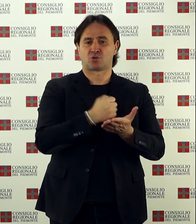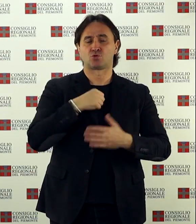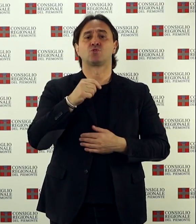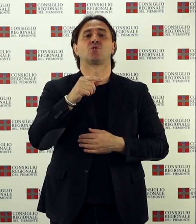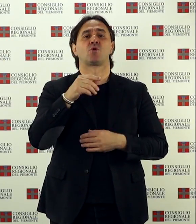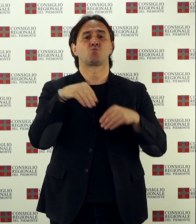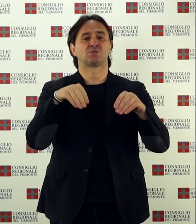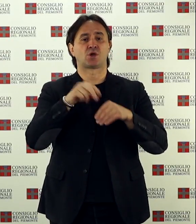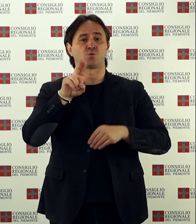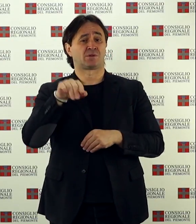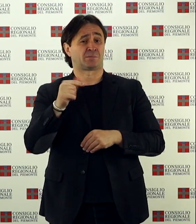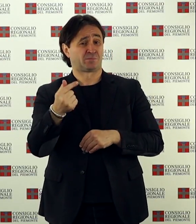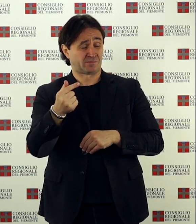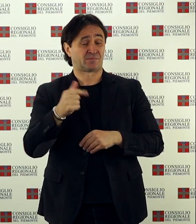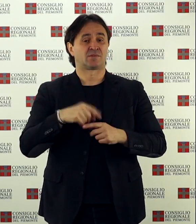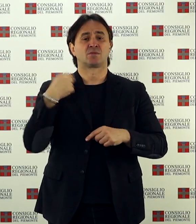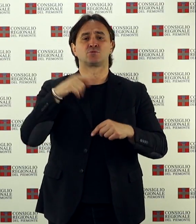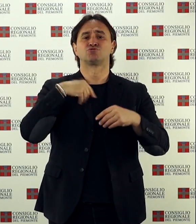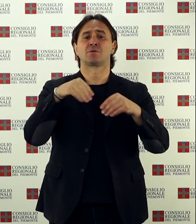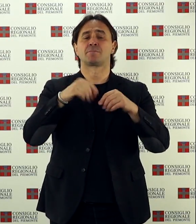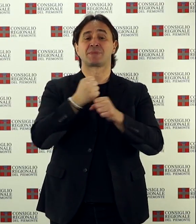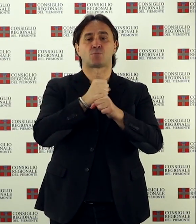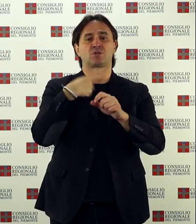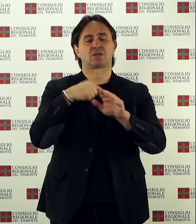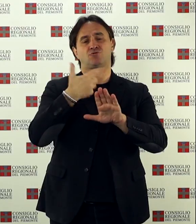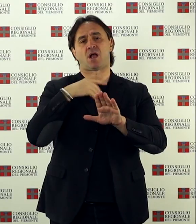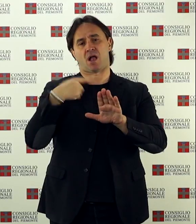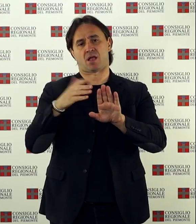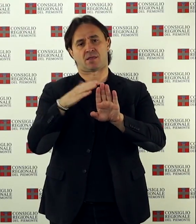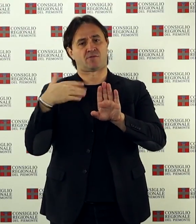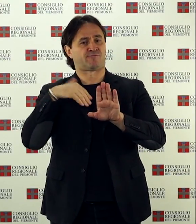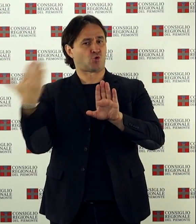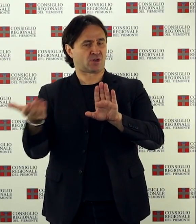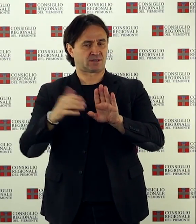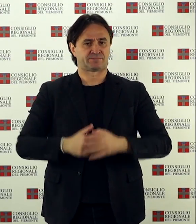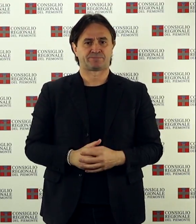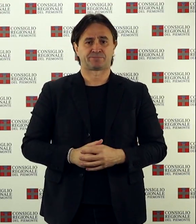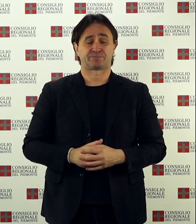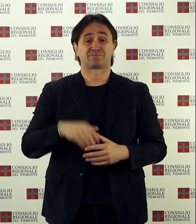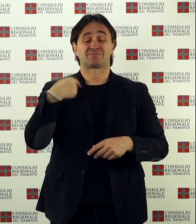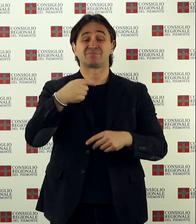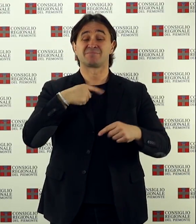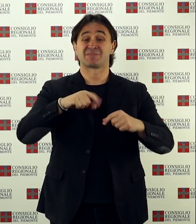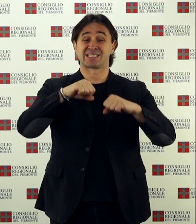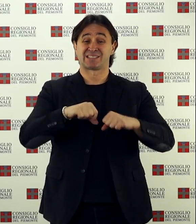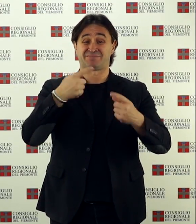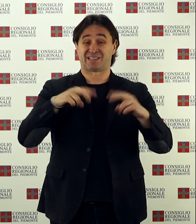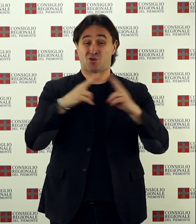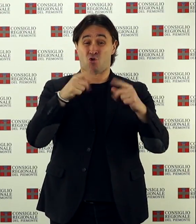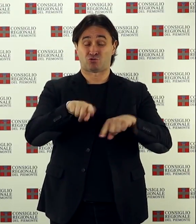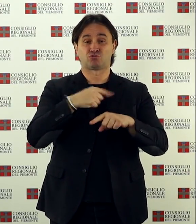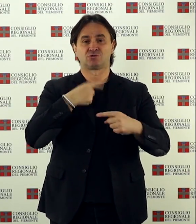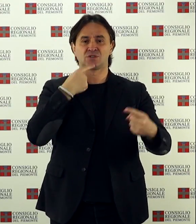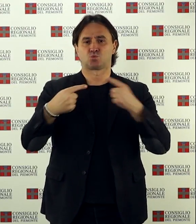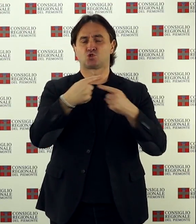ne allargano l'operatività oltre i confini piemontesi e prevedono la figura di un direttore. La seduta è perseguita con la discussione di alcuni